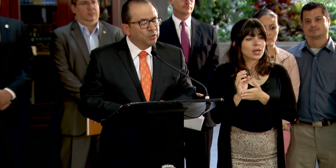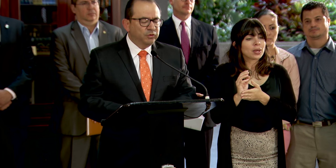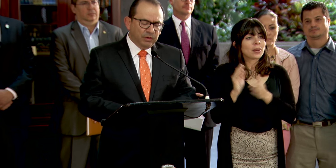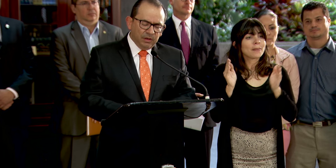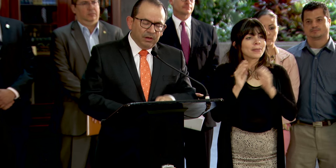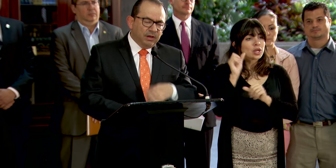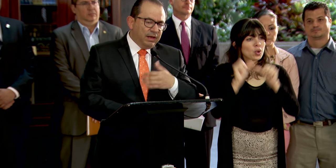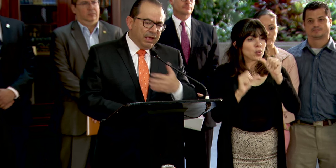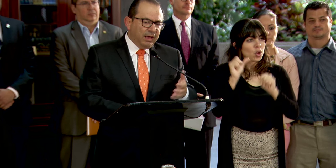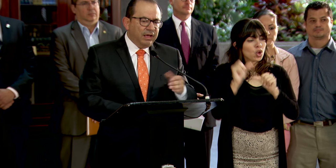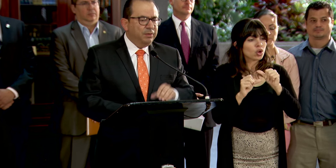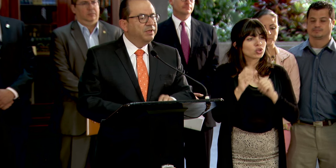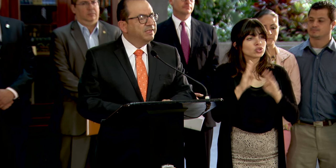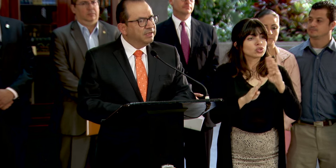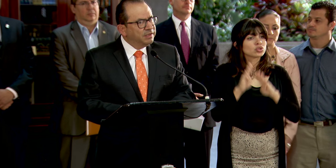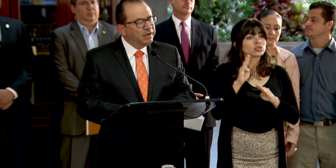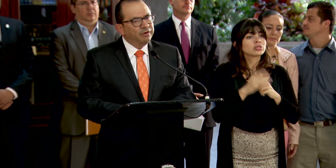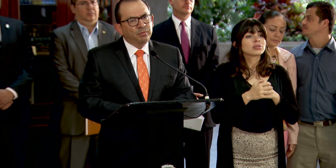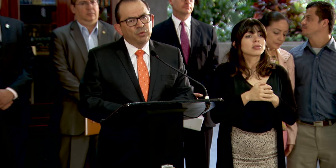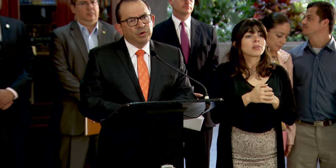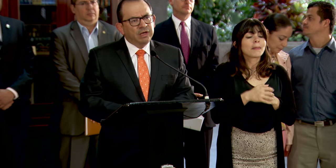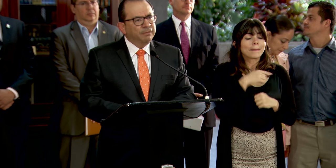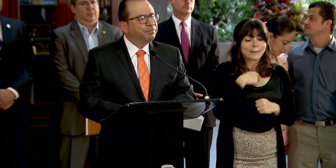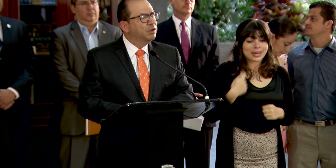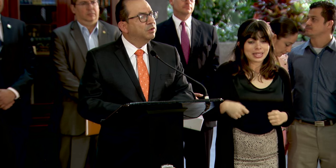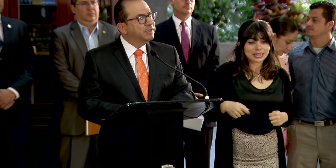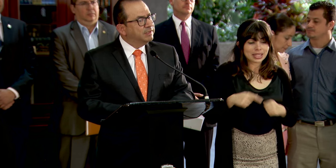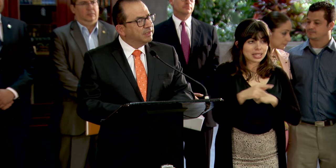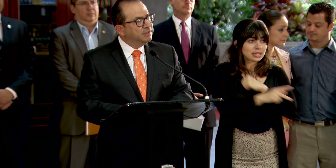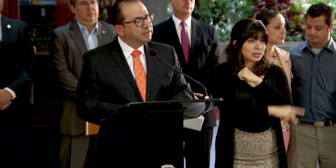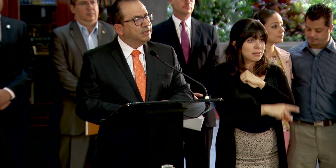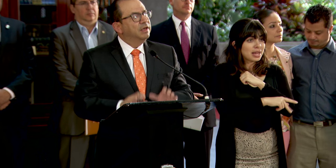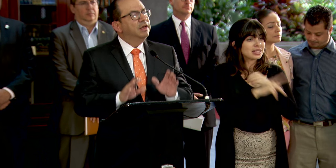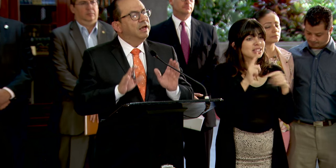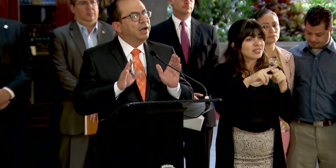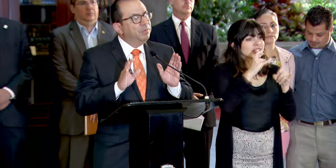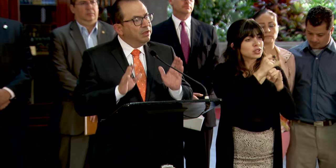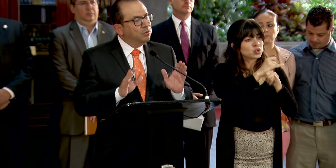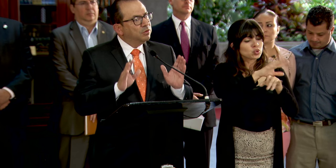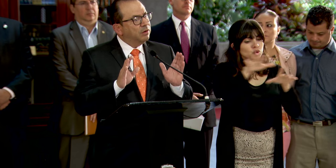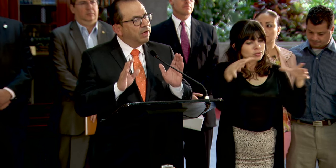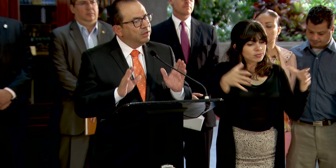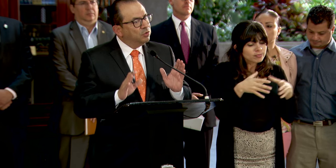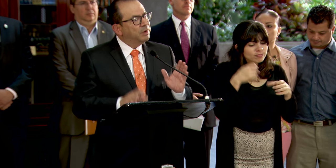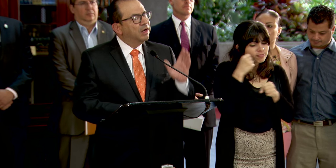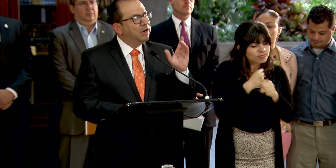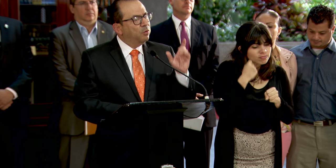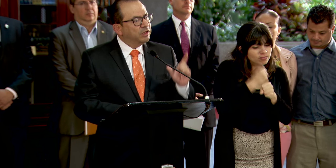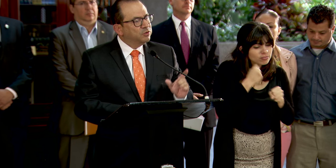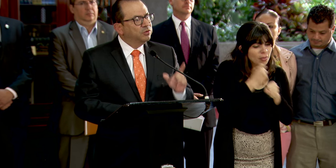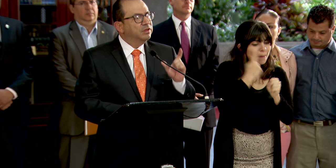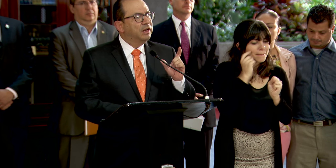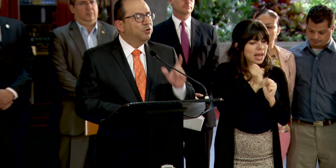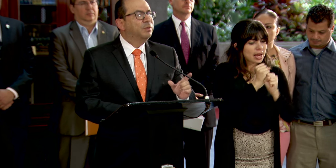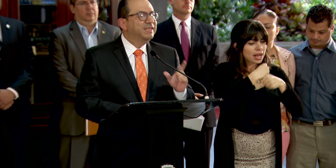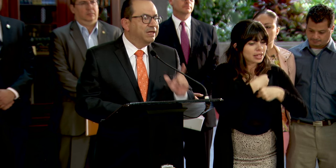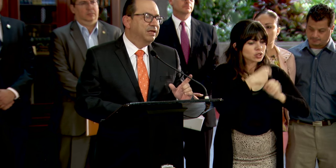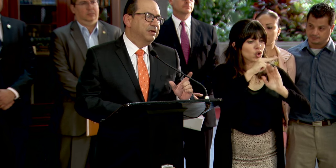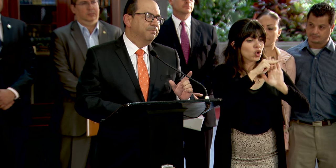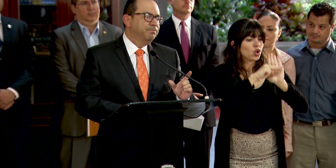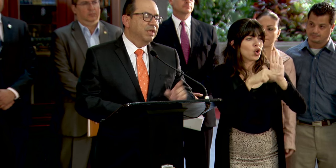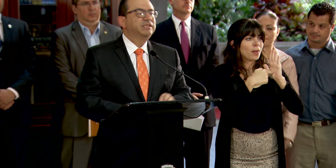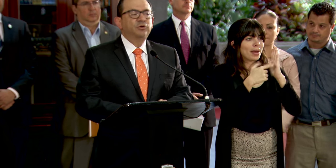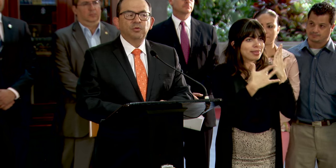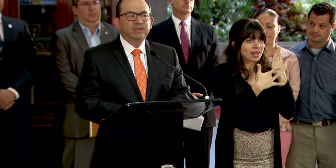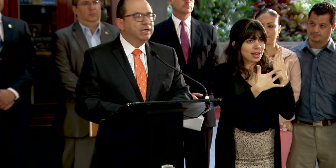Microbiólogos, la Presidencia de la República y otras instancias, han venido trabajando para la elaboración de la norma